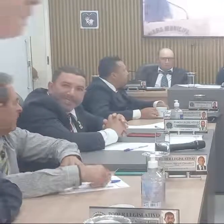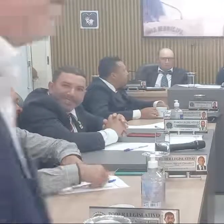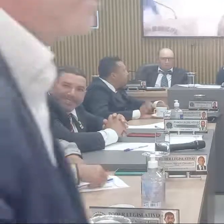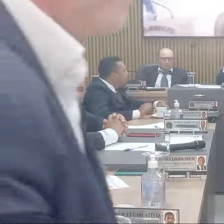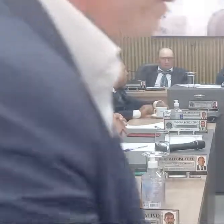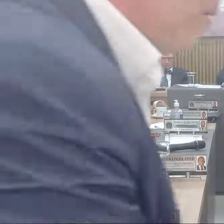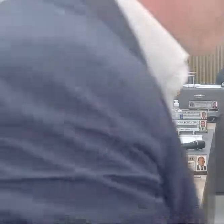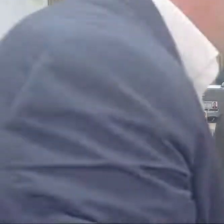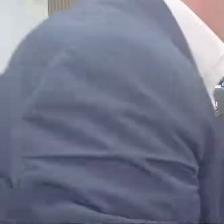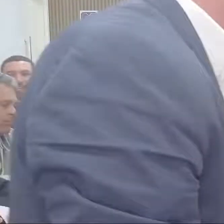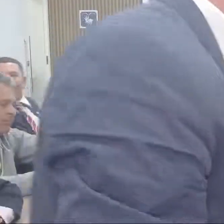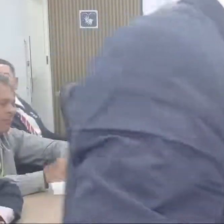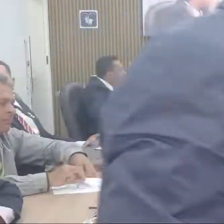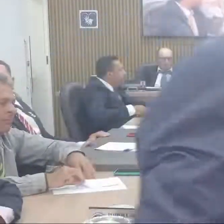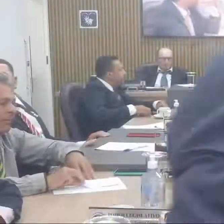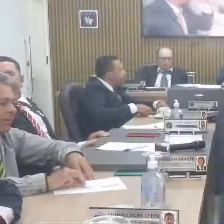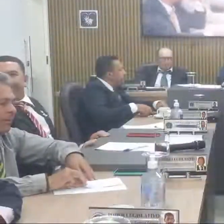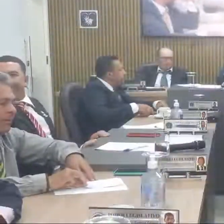Coloca o projeto...